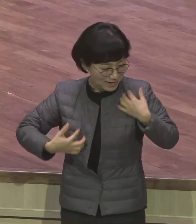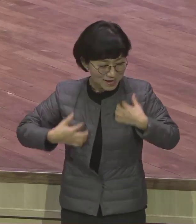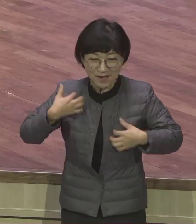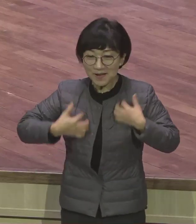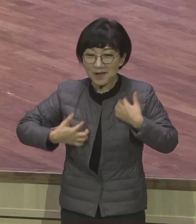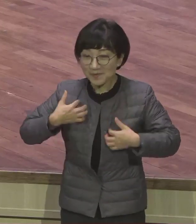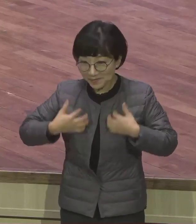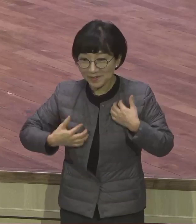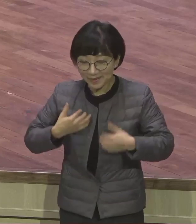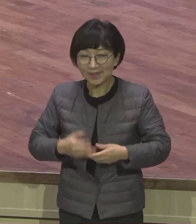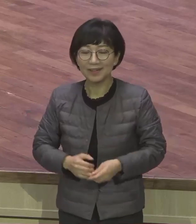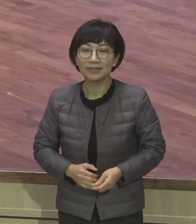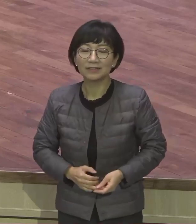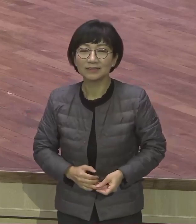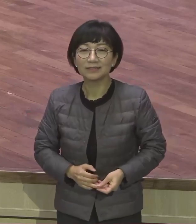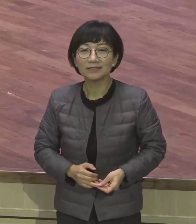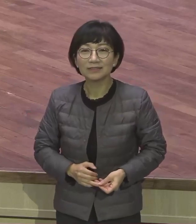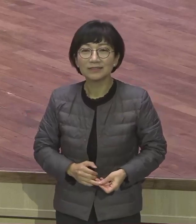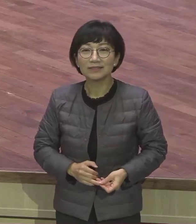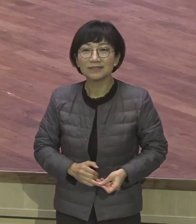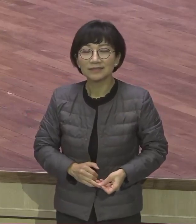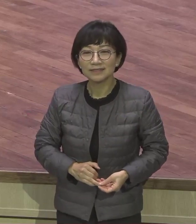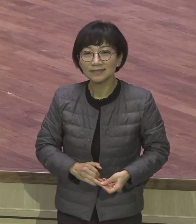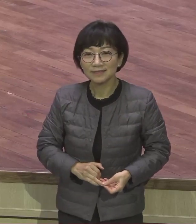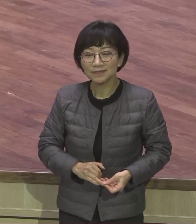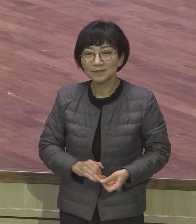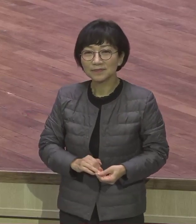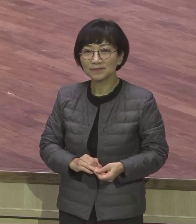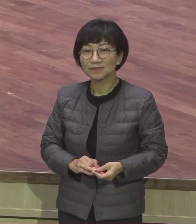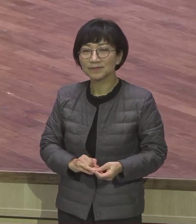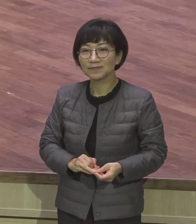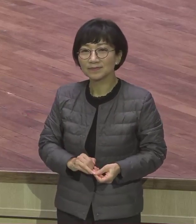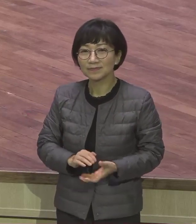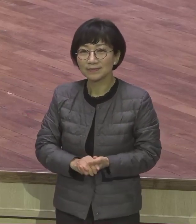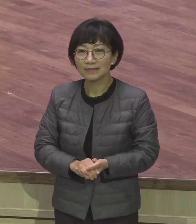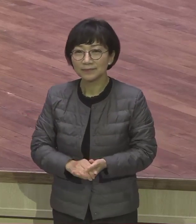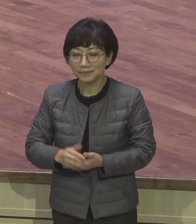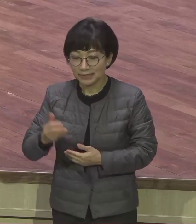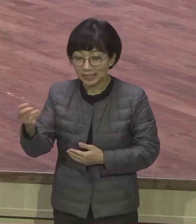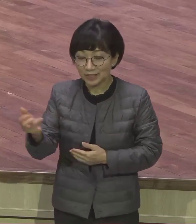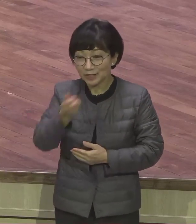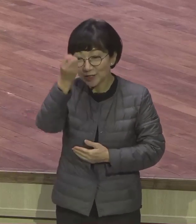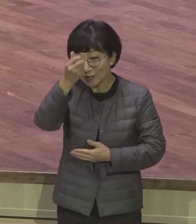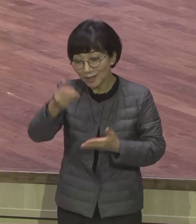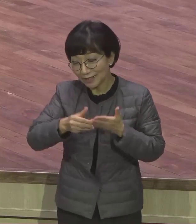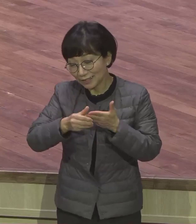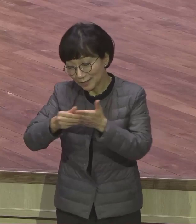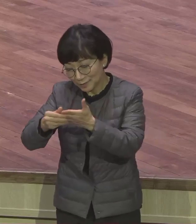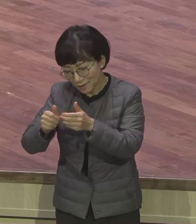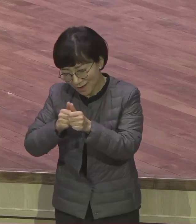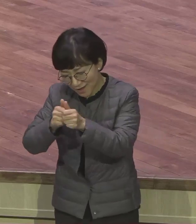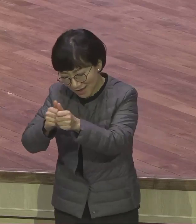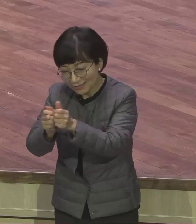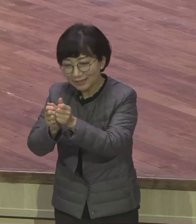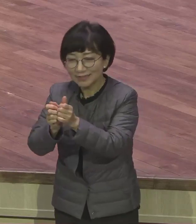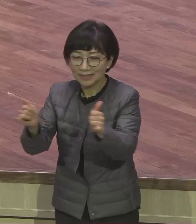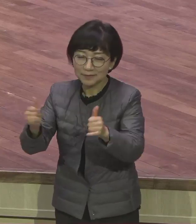정상이에요 그게 성령의 사람이 나 힘들어서 나 갈등 많아서 그거 다